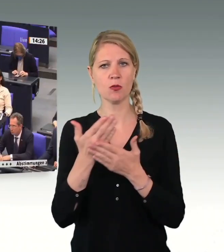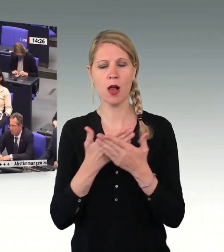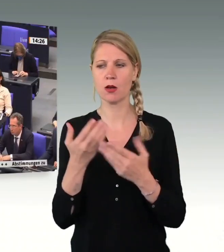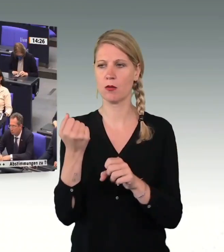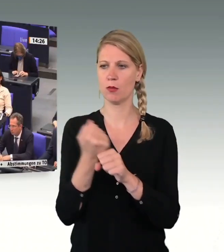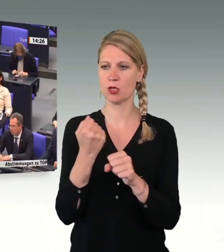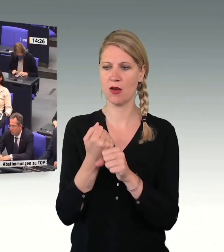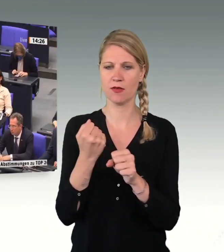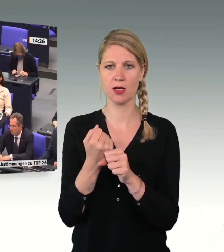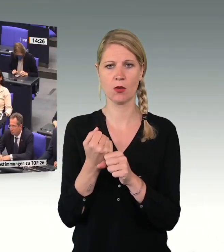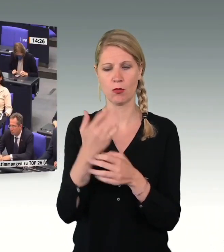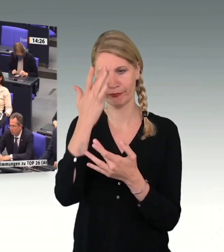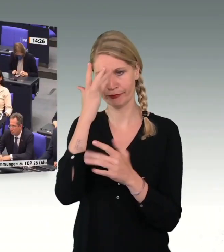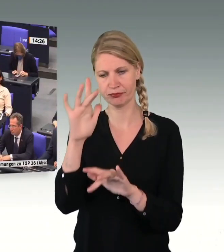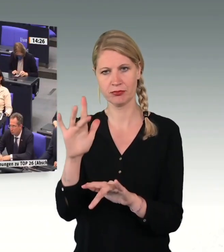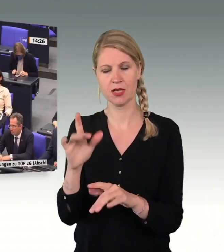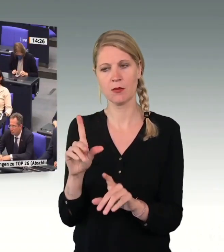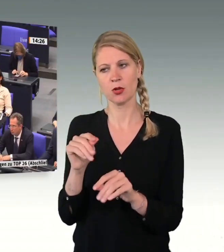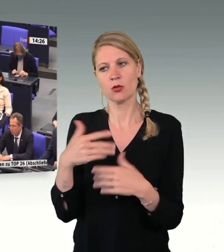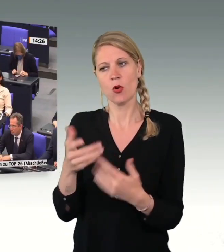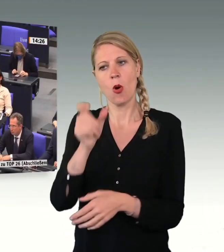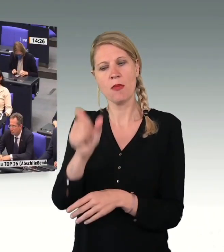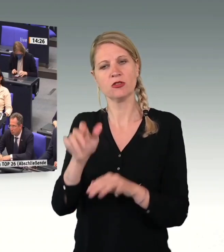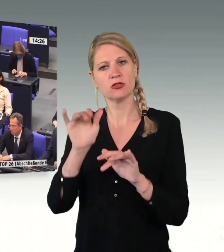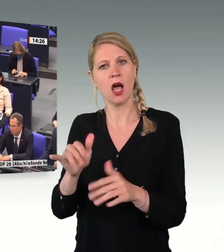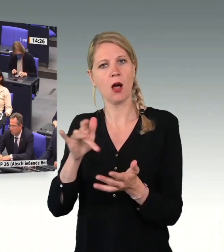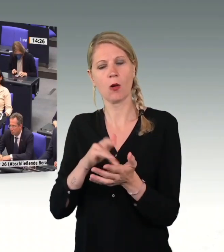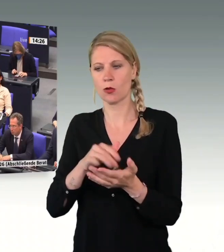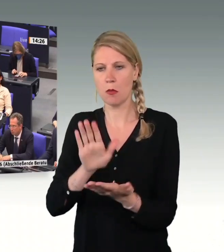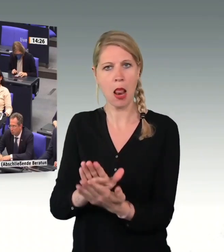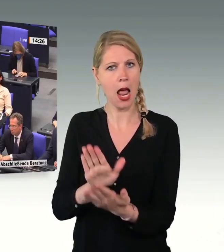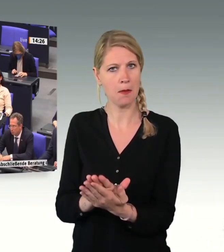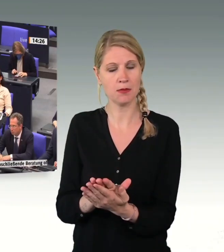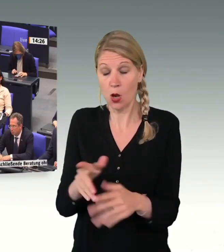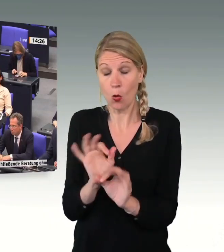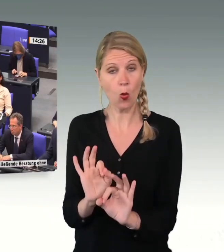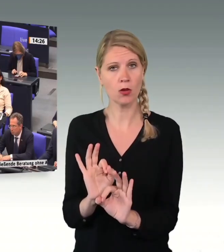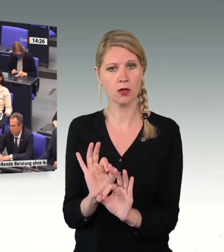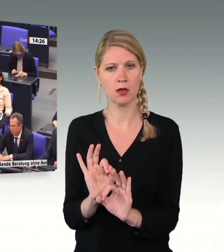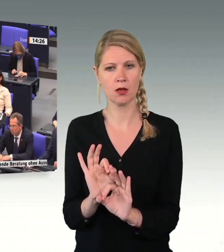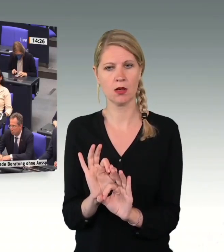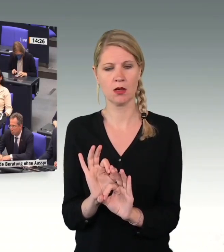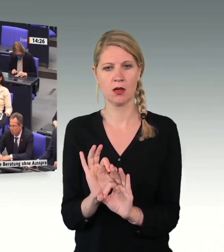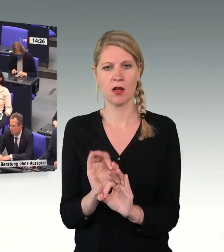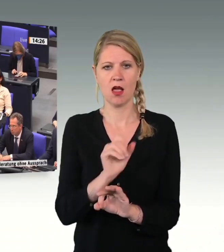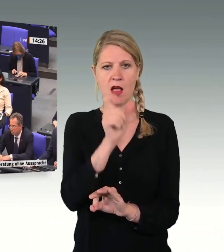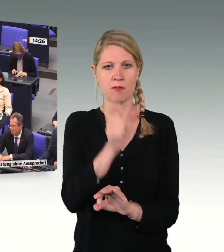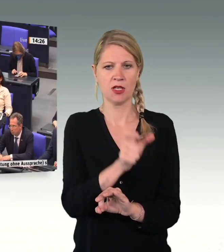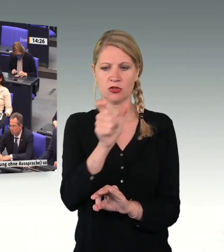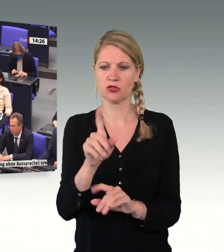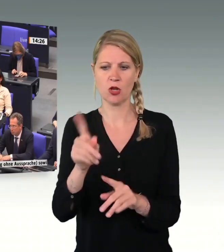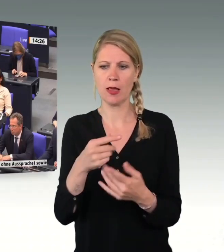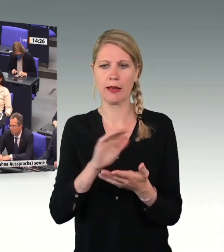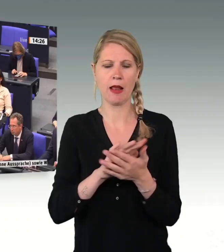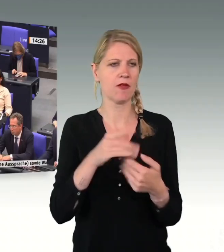die Menschen haben auch gute Gründe, hier zu bleiben. Und das ist auch gut so. Wir halten daran fest, dass Menschen nicht in alle Länder abgeschoben werden, in denen